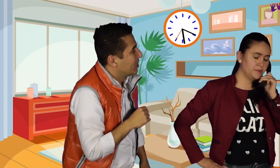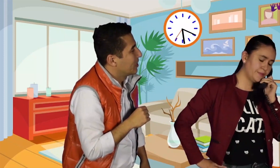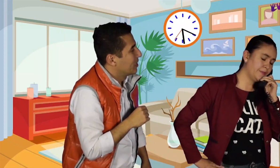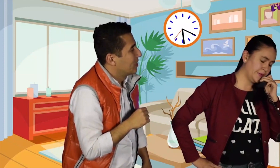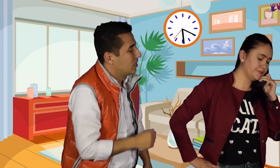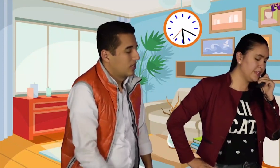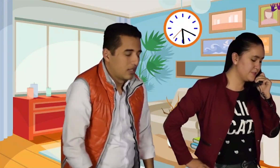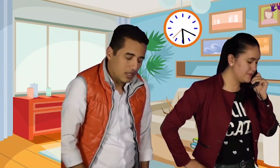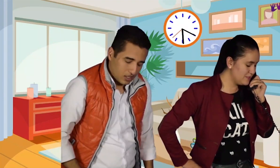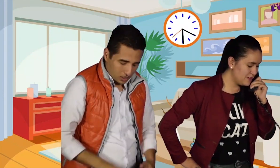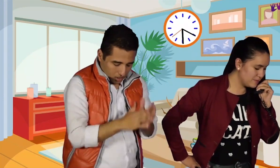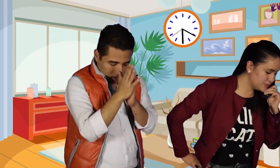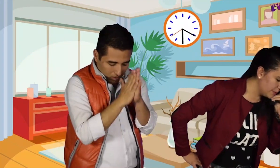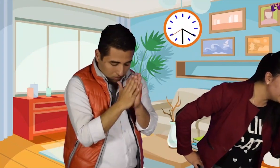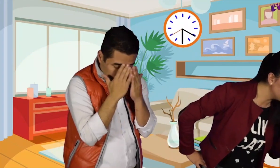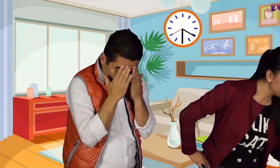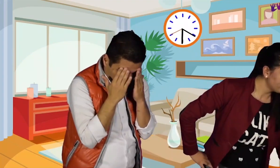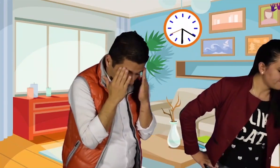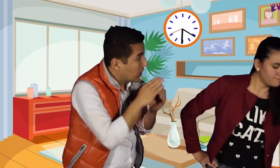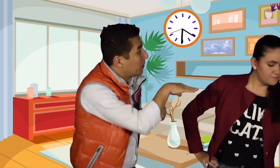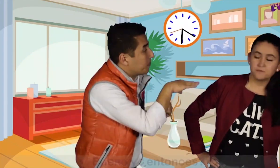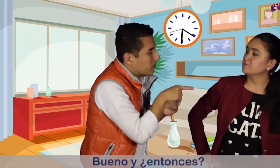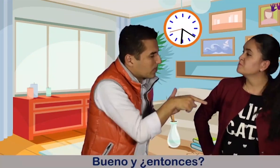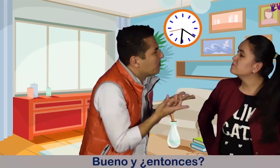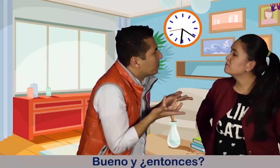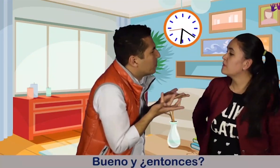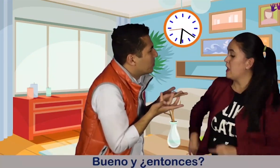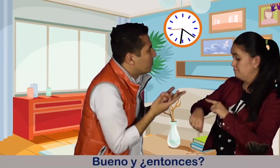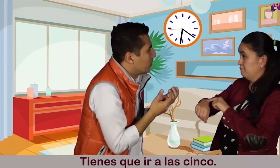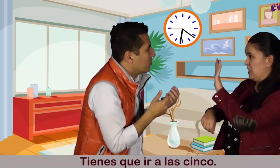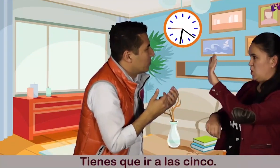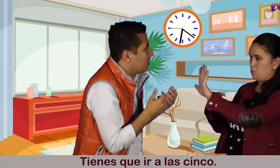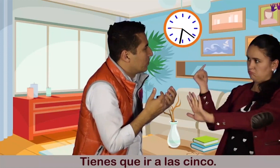Interesante. Bueno, ¿y entonces? Tienes que ir a las 5. ¿No más?